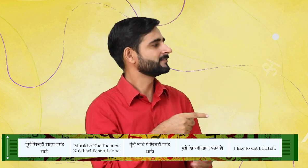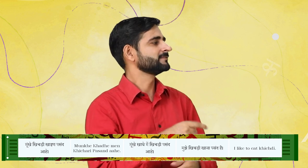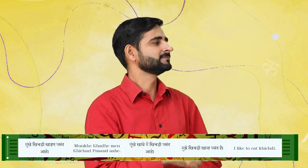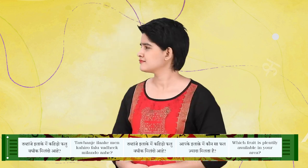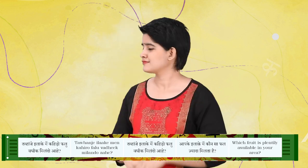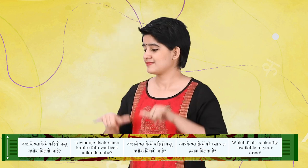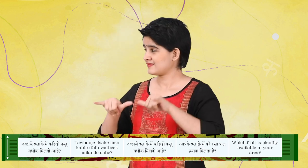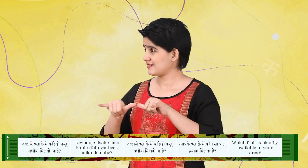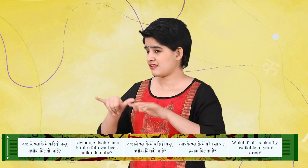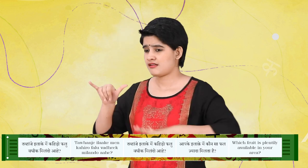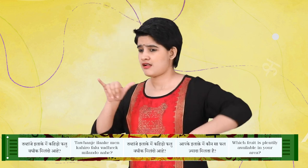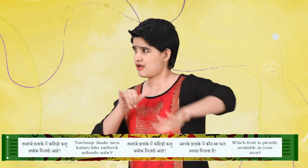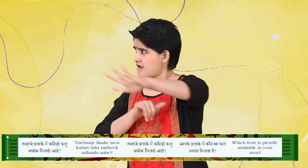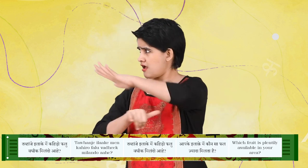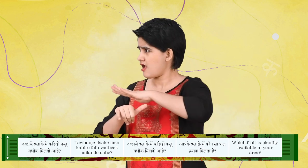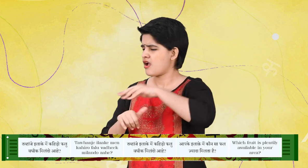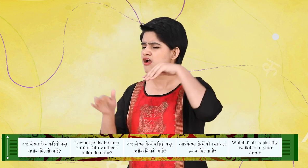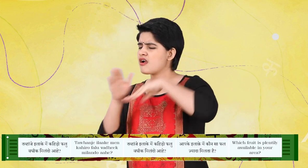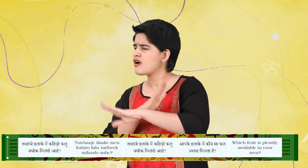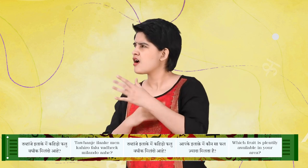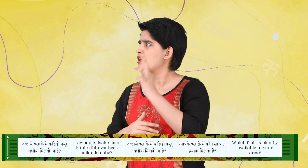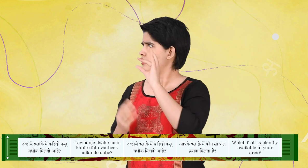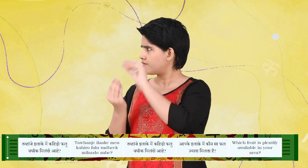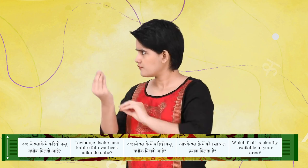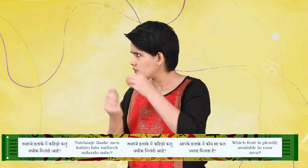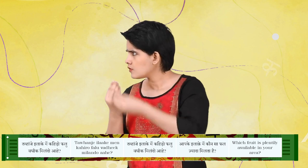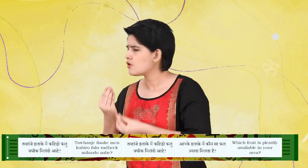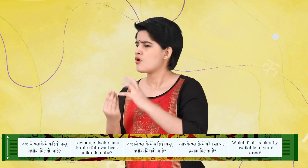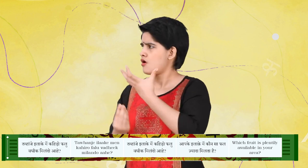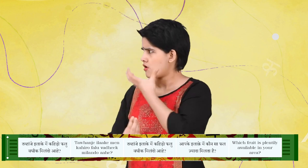तबहां जे इलाके में कहडो फल वधीक मिलन्दो आहे